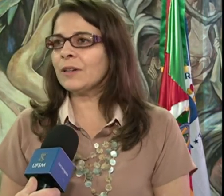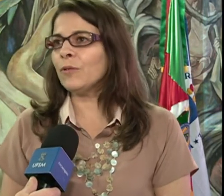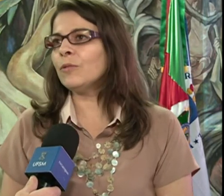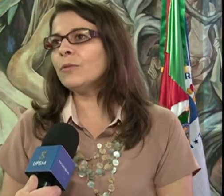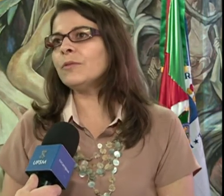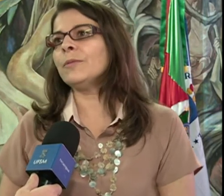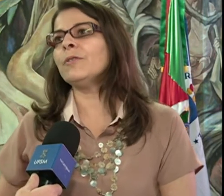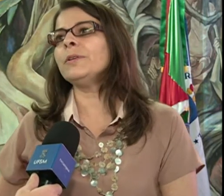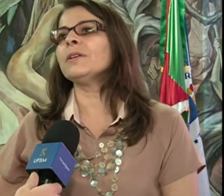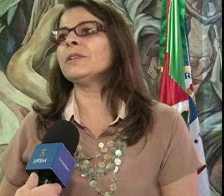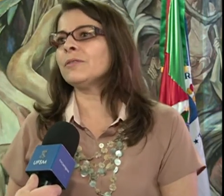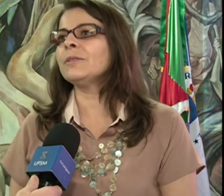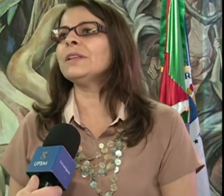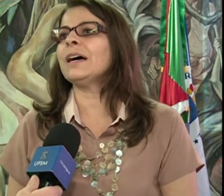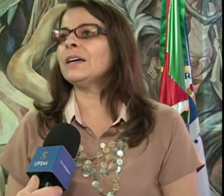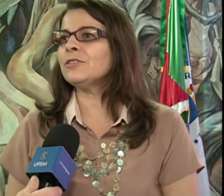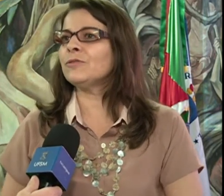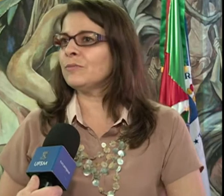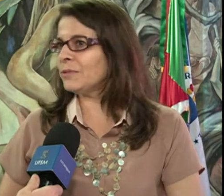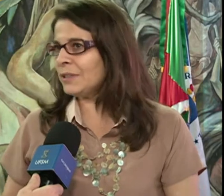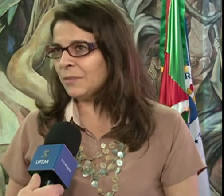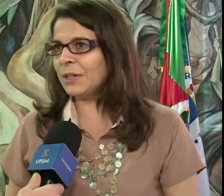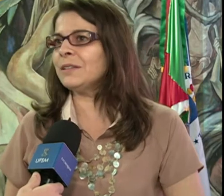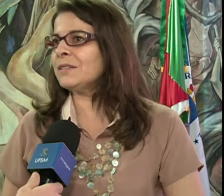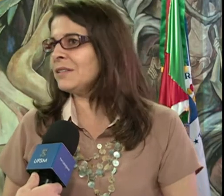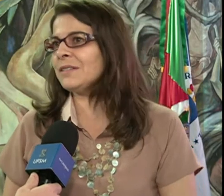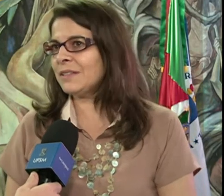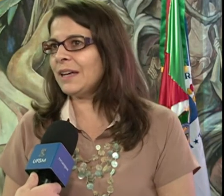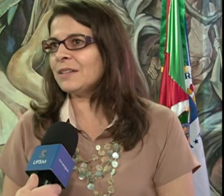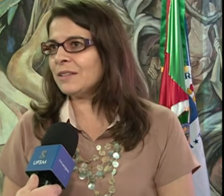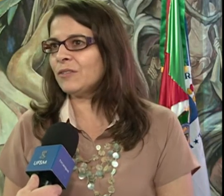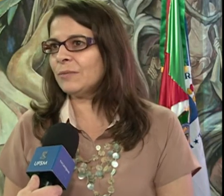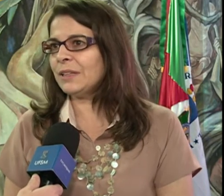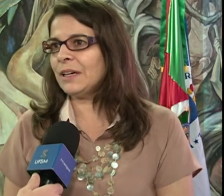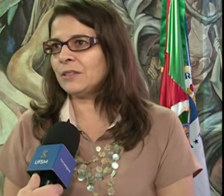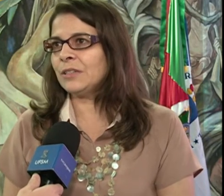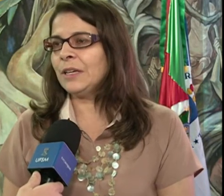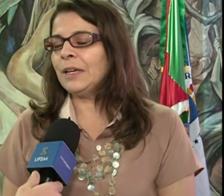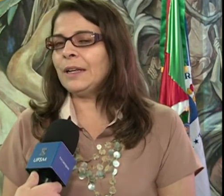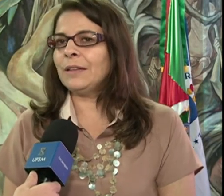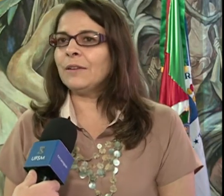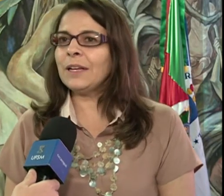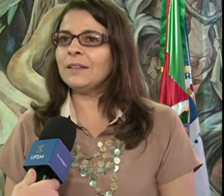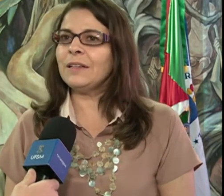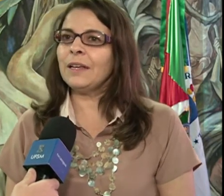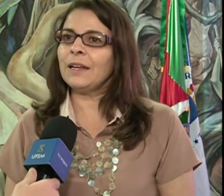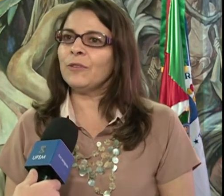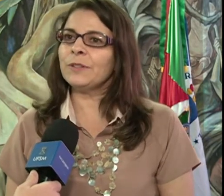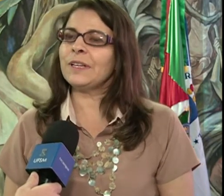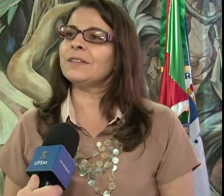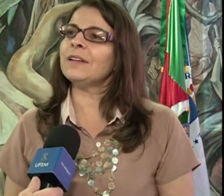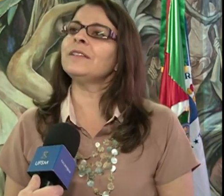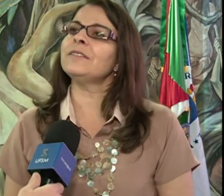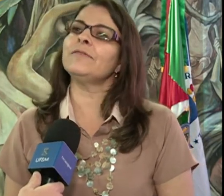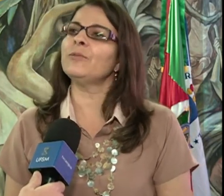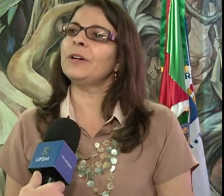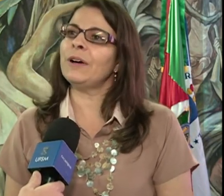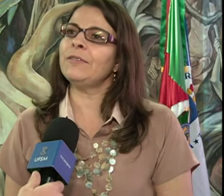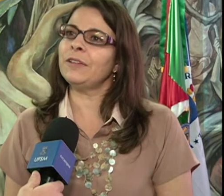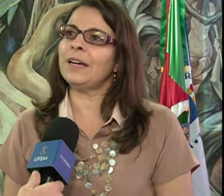como uma opinião da comunidade, como demandas e necessidades da comunidade. Então ela é um processo que ela tem servido para qualificar